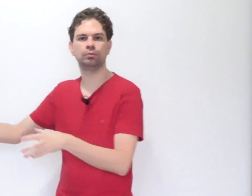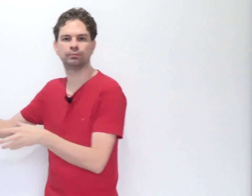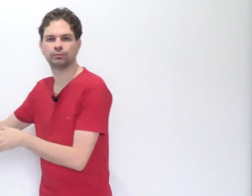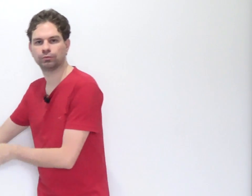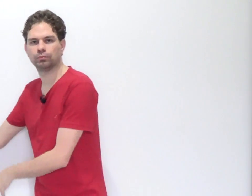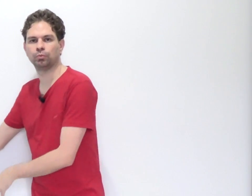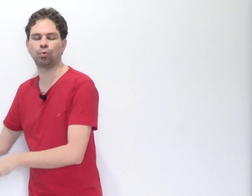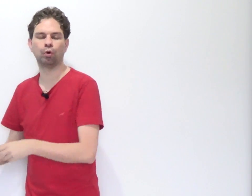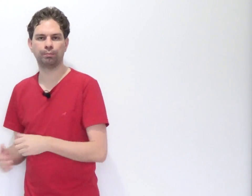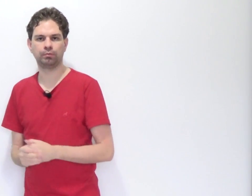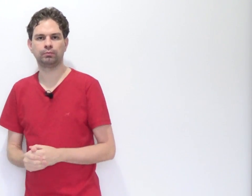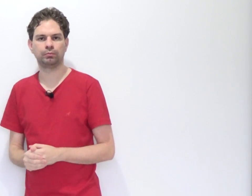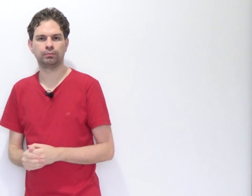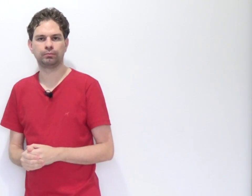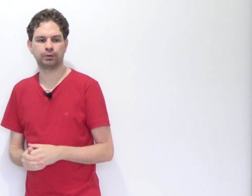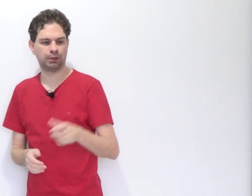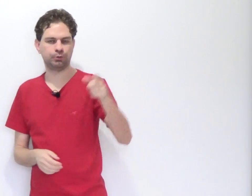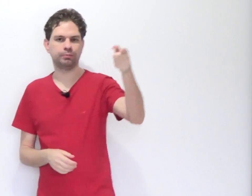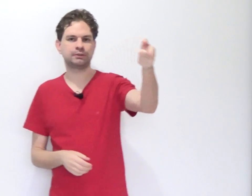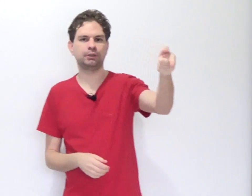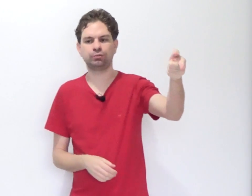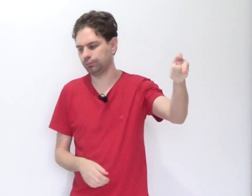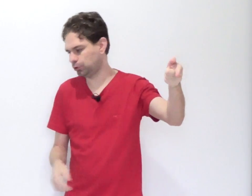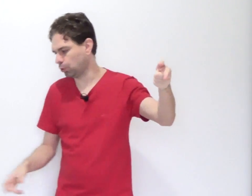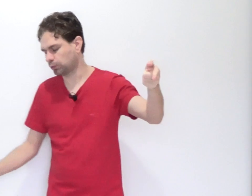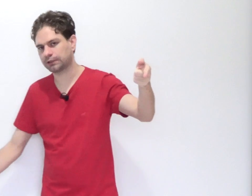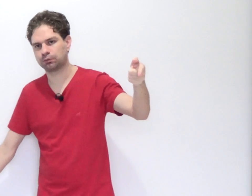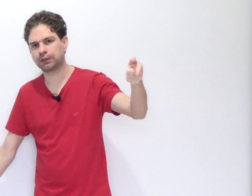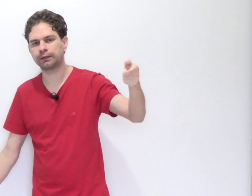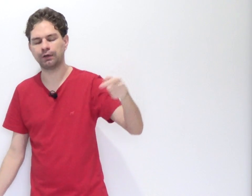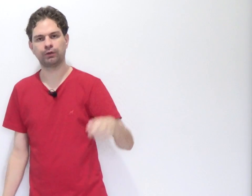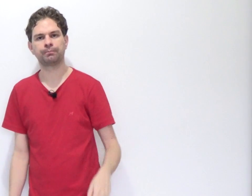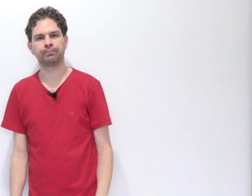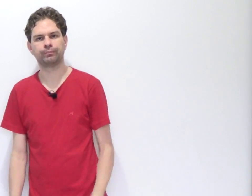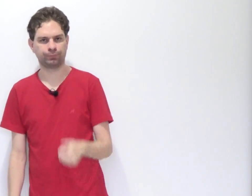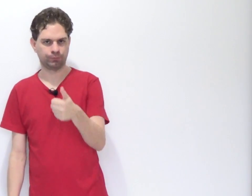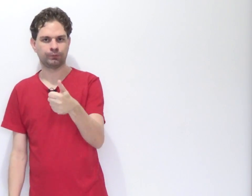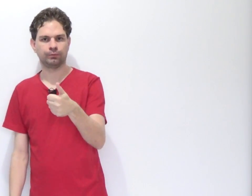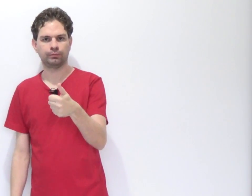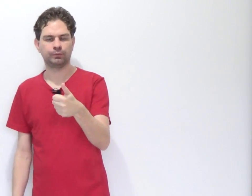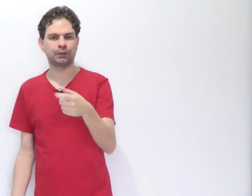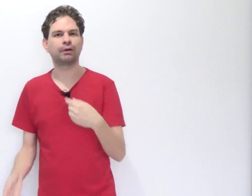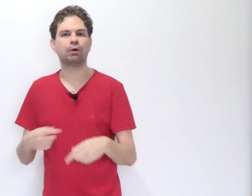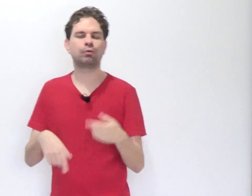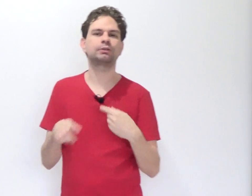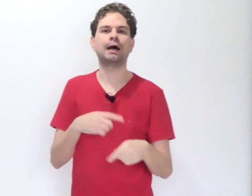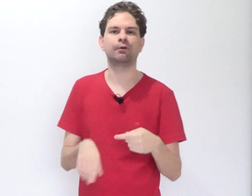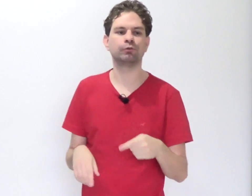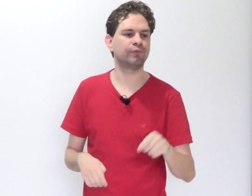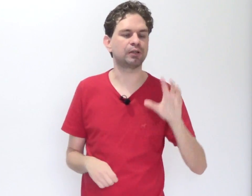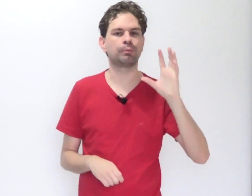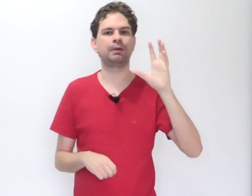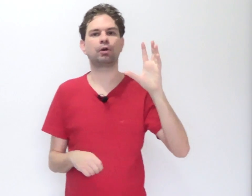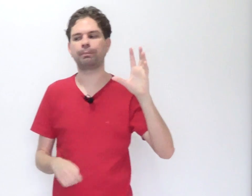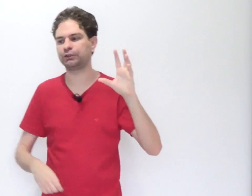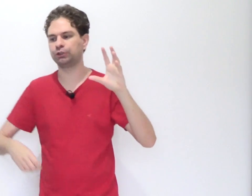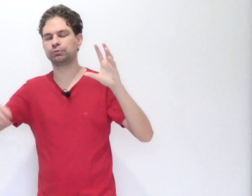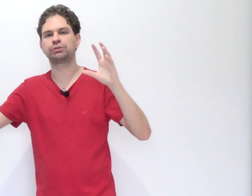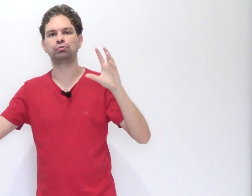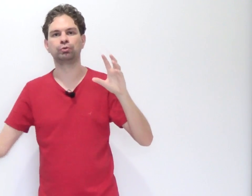o corpo. Crime de homicídio e ocultação de cadáver. Então aqui é o contrário. Eu não faço o primeiro para atingir o segundo.